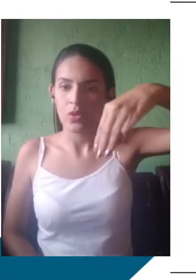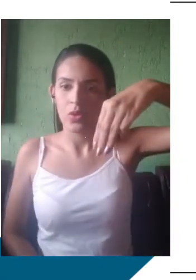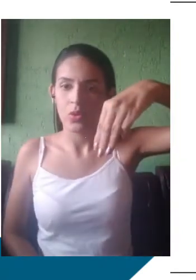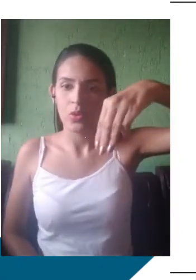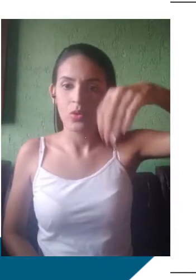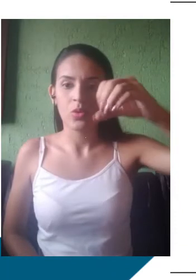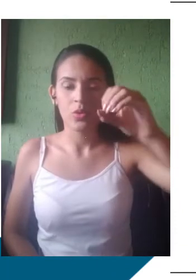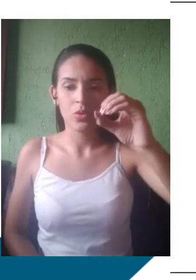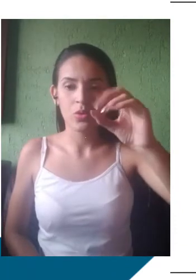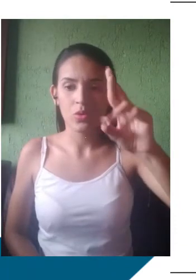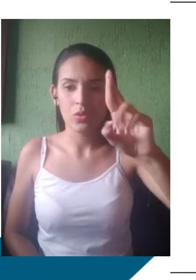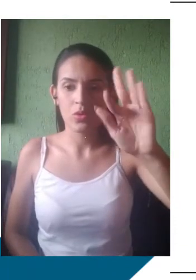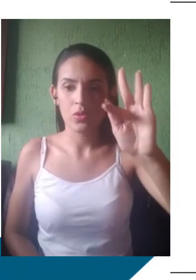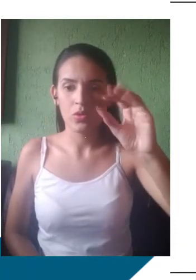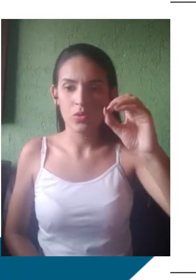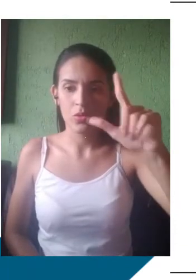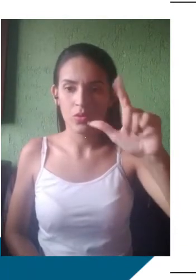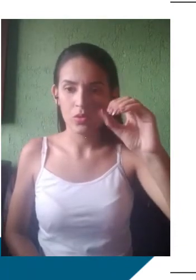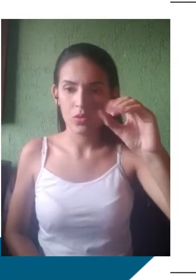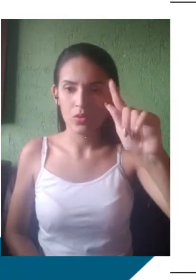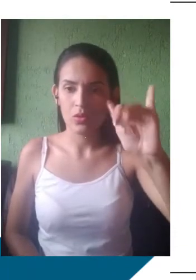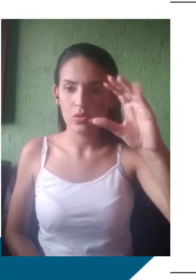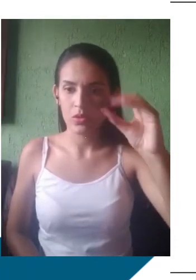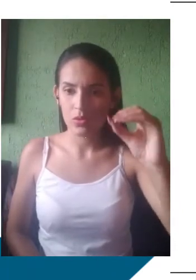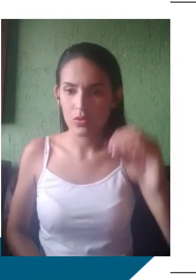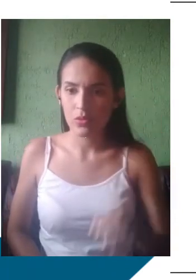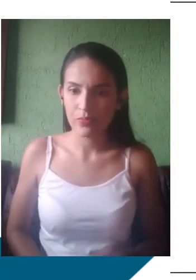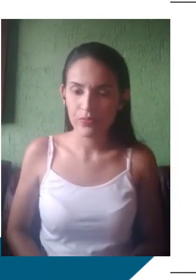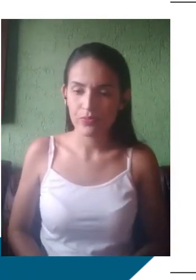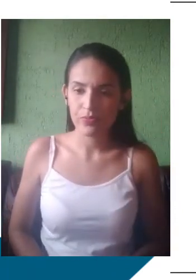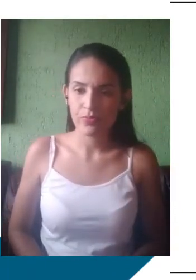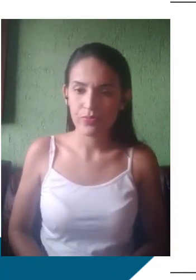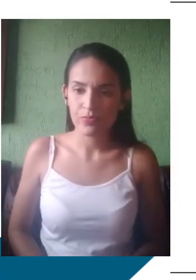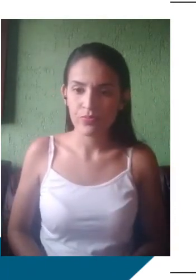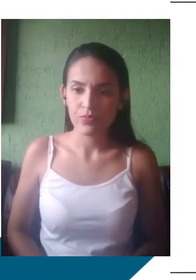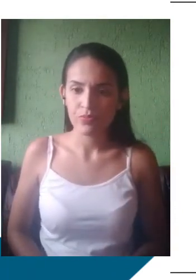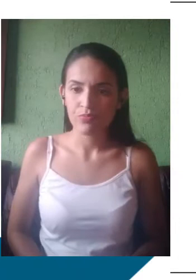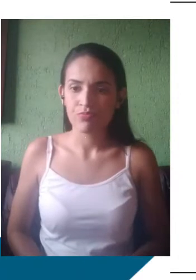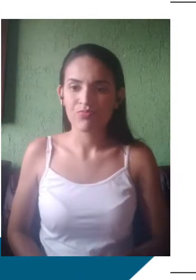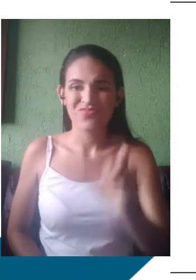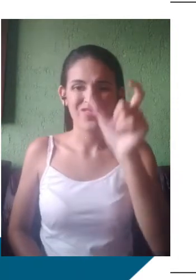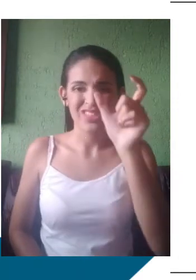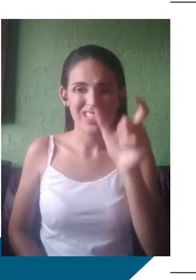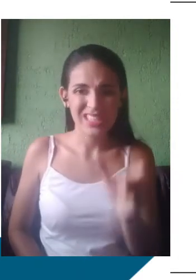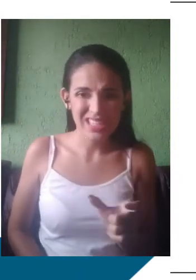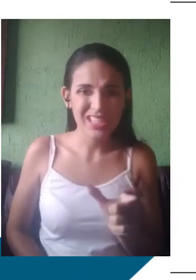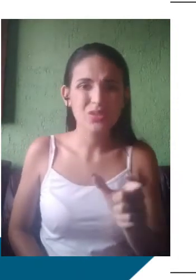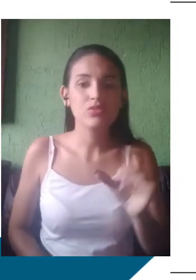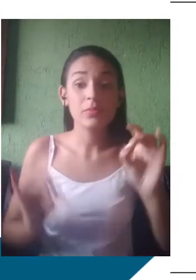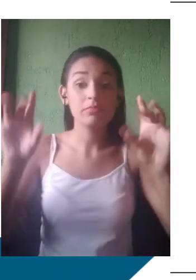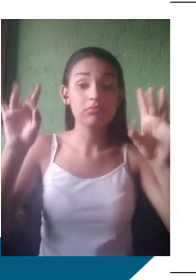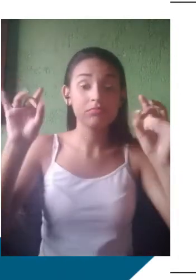vem de um lugar que tem melhores condições financeiras, mais acesso ao estudo ou não, né? Então,